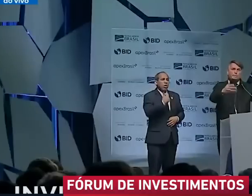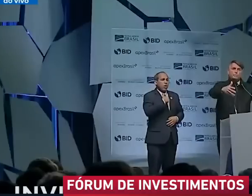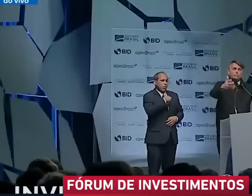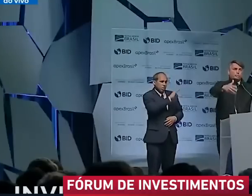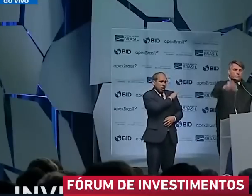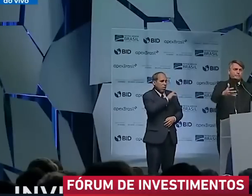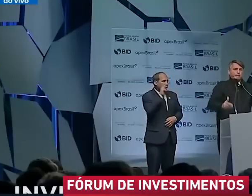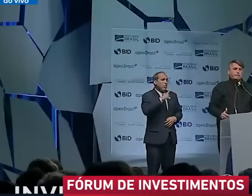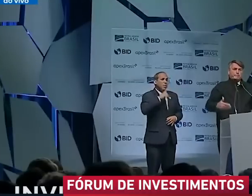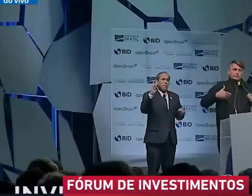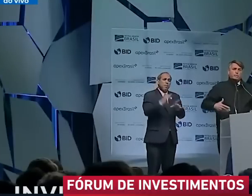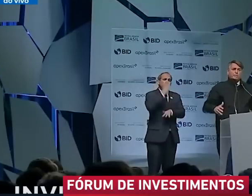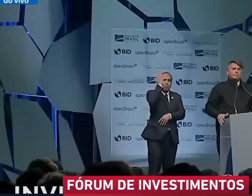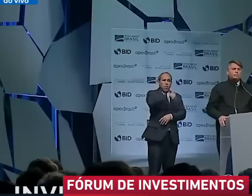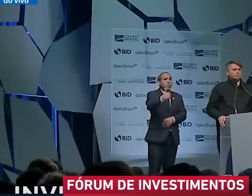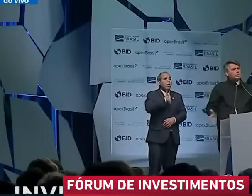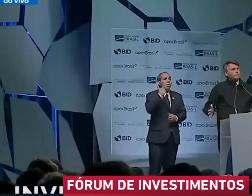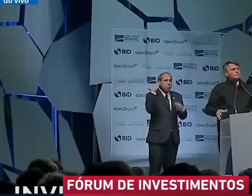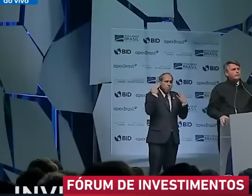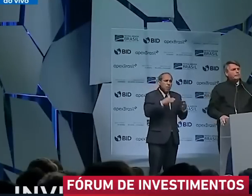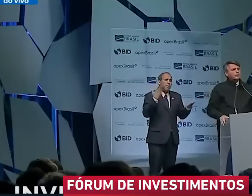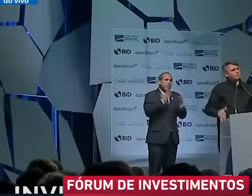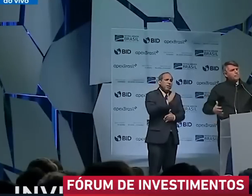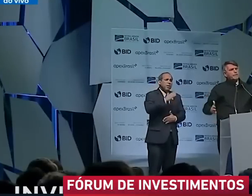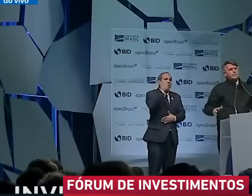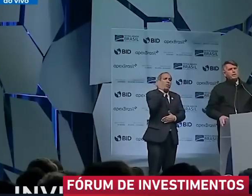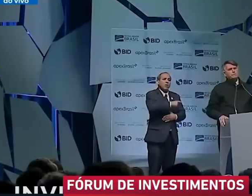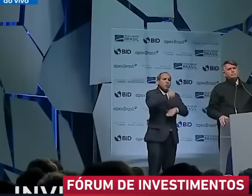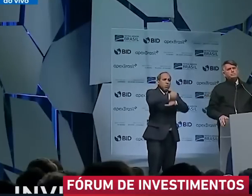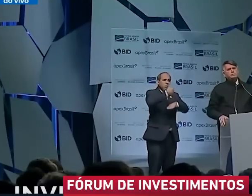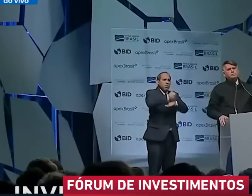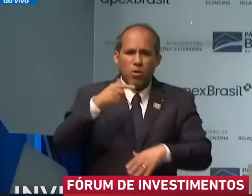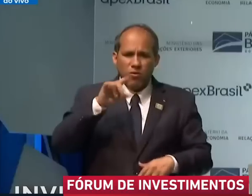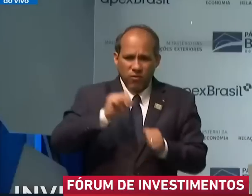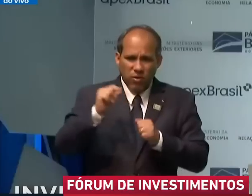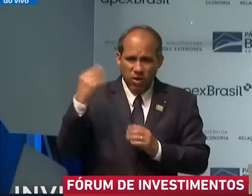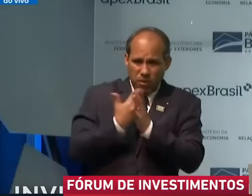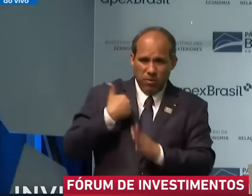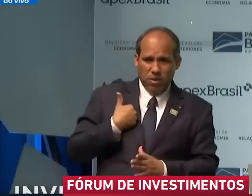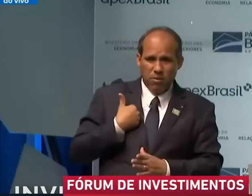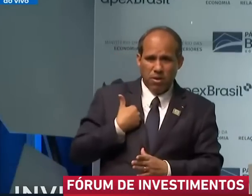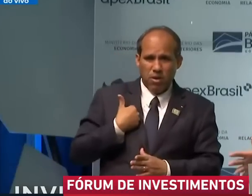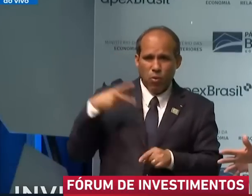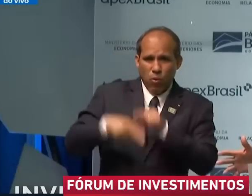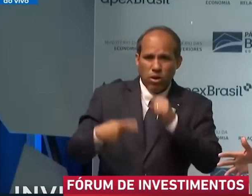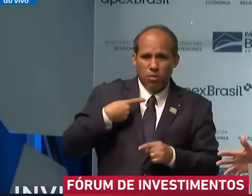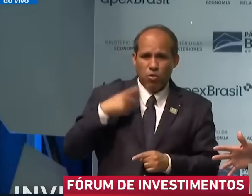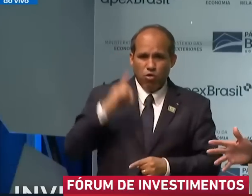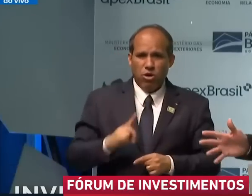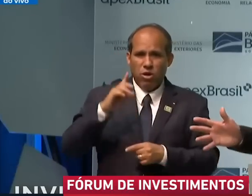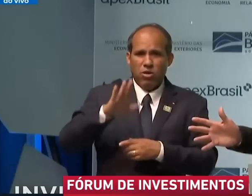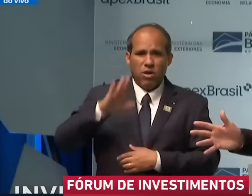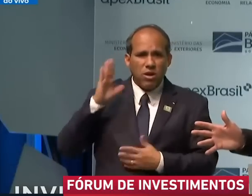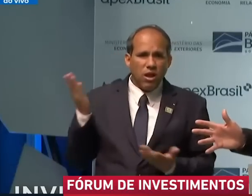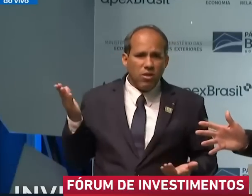documentação que eu tenho do próprio TCE, falar que eu ganhei no primeiro turno, não posso falar isso? Vão gastar meu registro? Aqui não tem